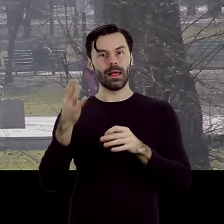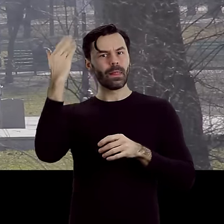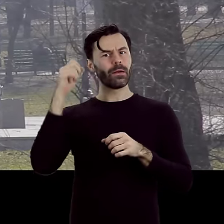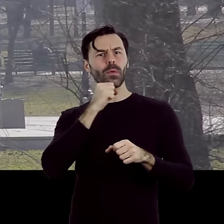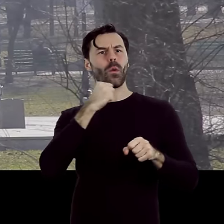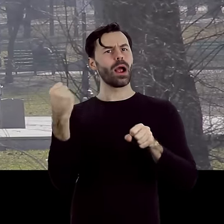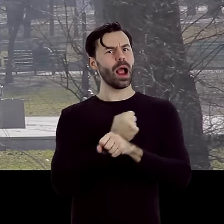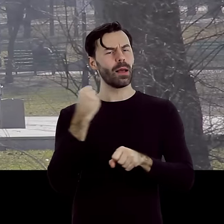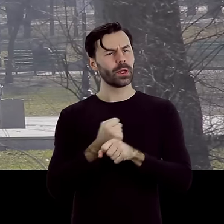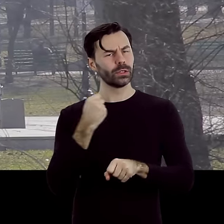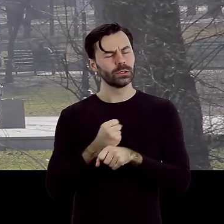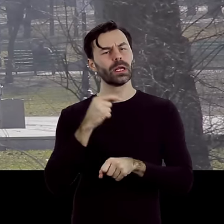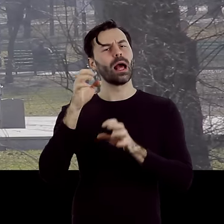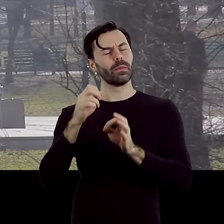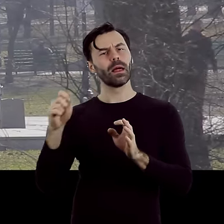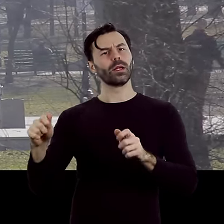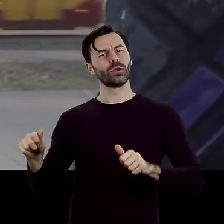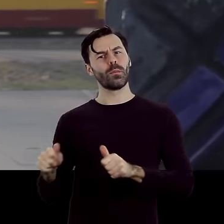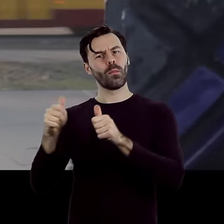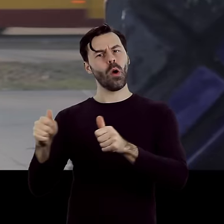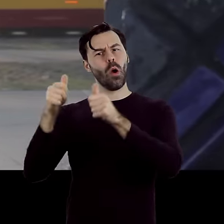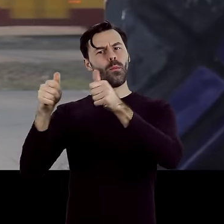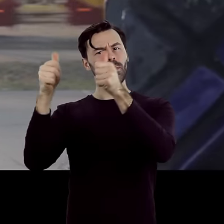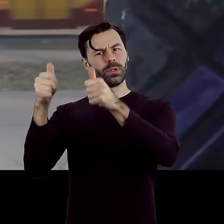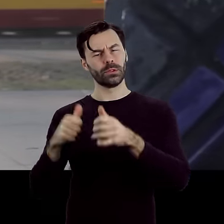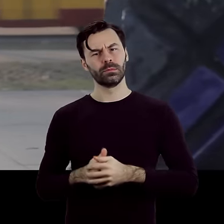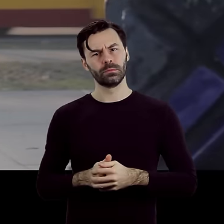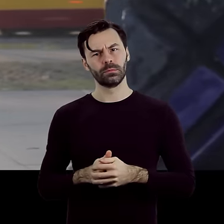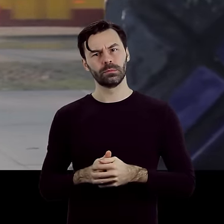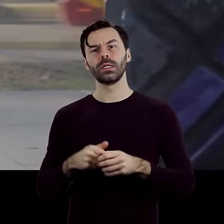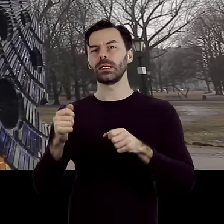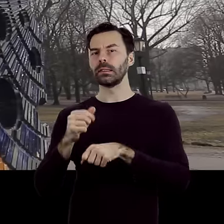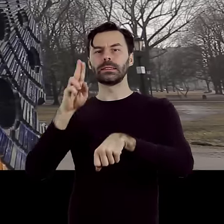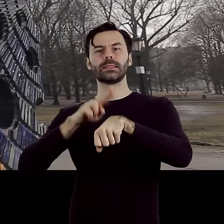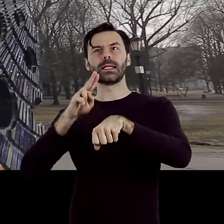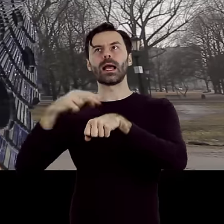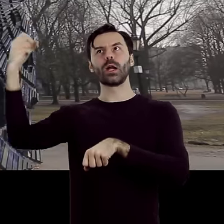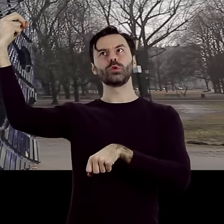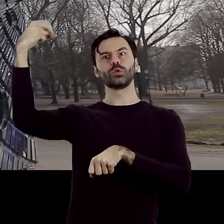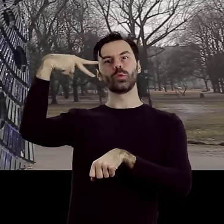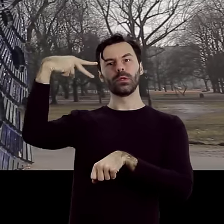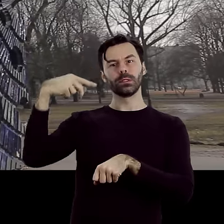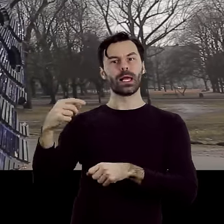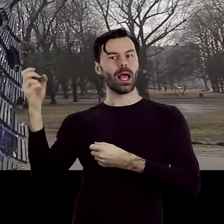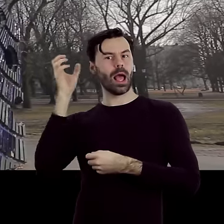1975 roku stoi charakterystyczny zegar słoneczny autorstwa Andrzeja Jocza.